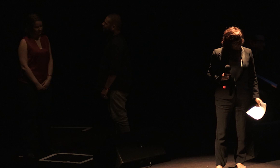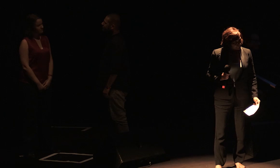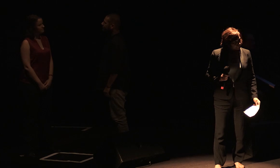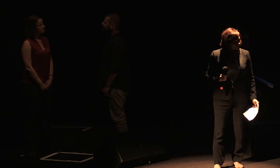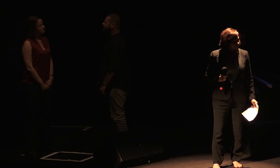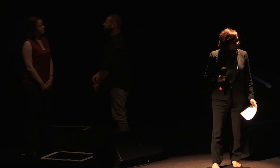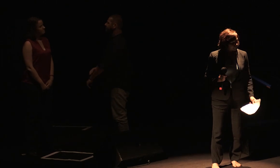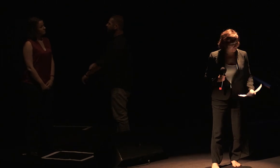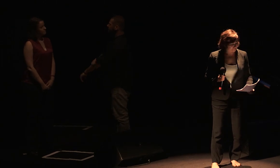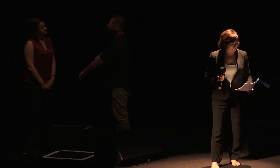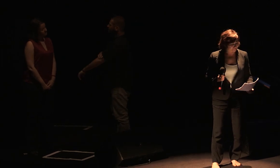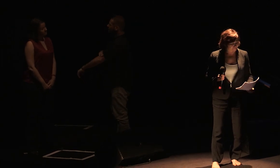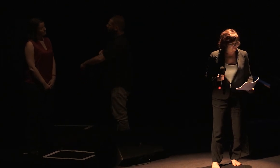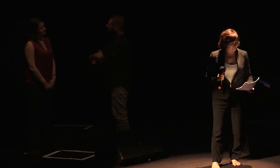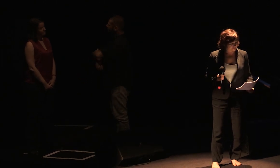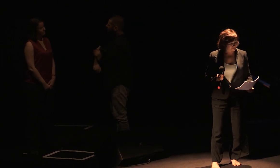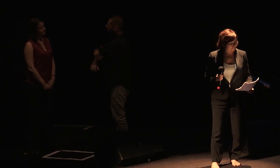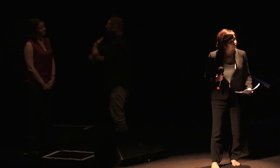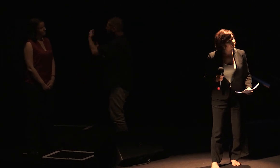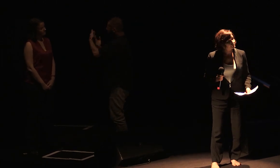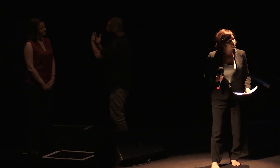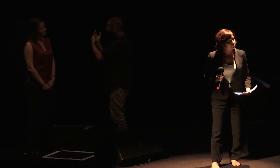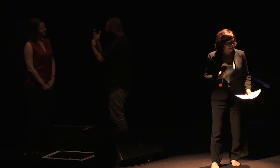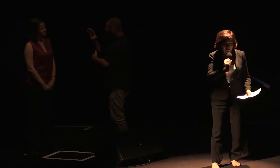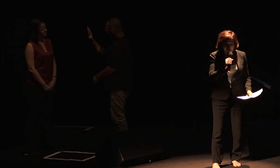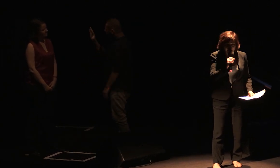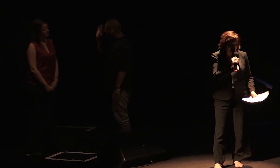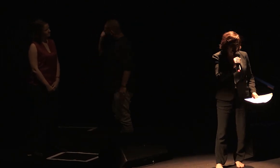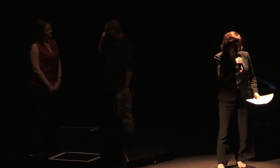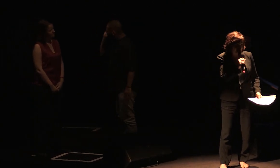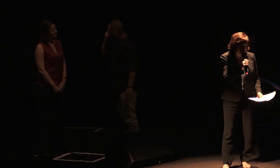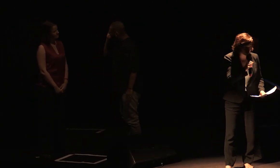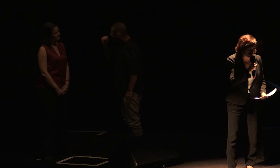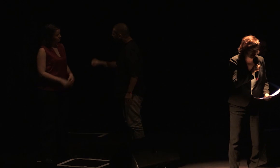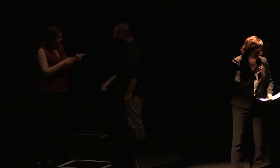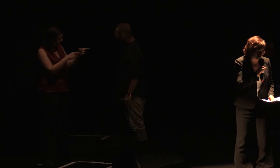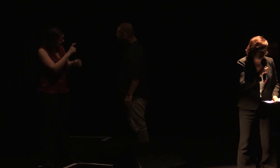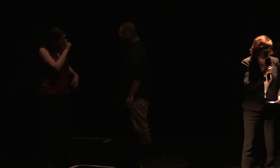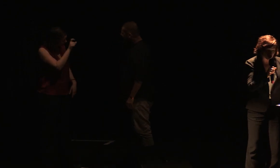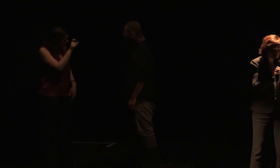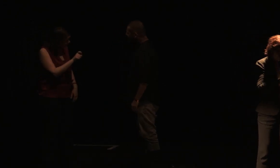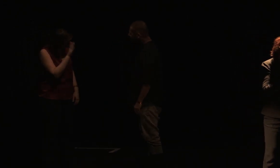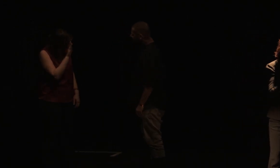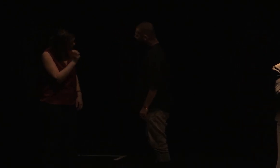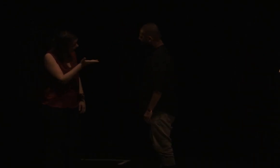Il est 5 heures du matin, ma chérie. L'arabe a sommeil ? Moi, je n'ai aucune envie de dormir.